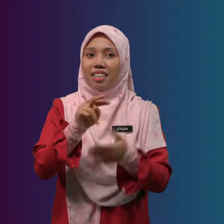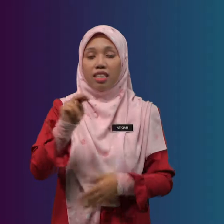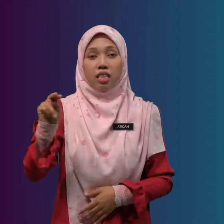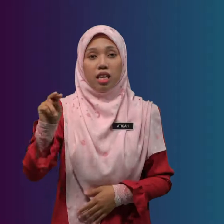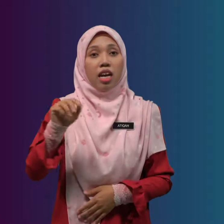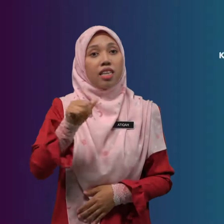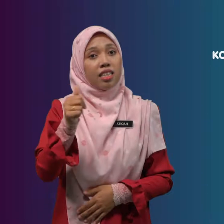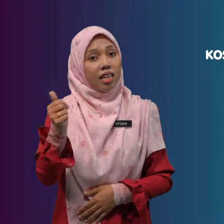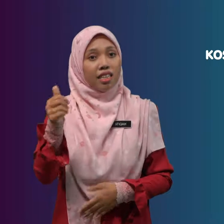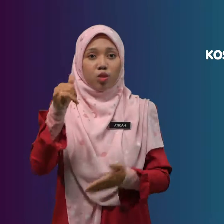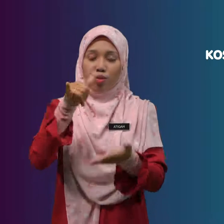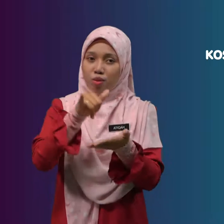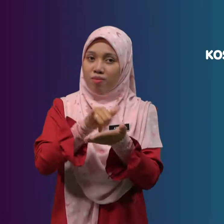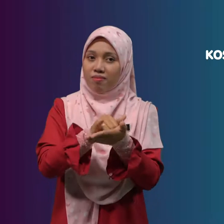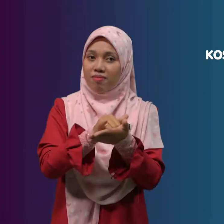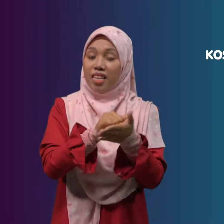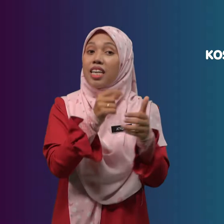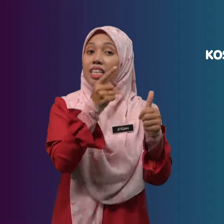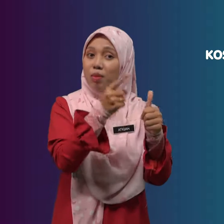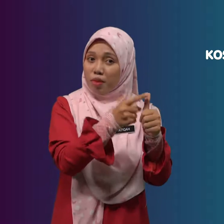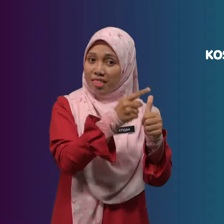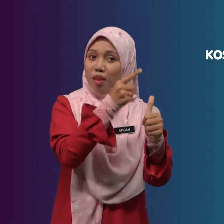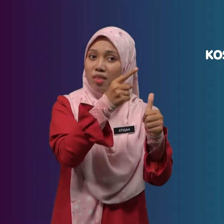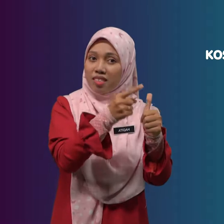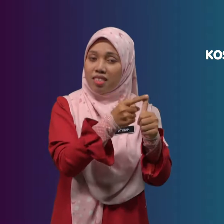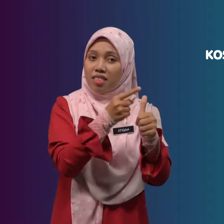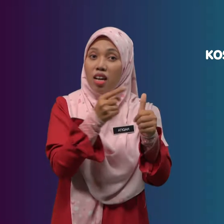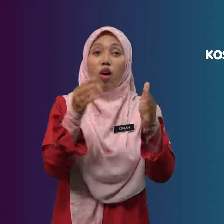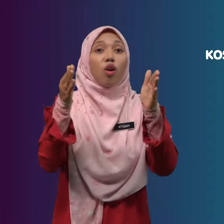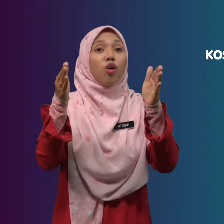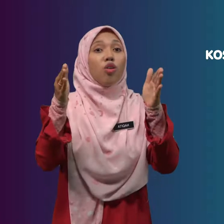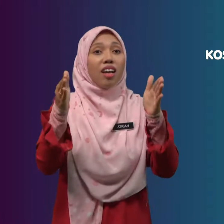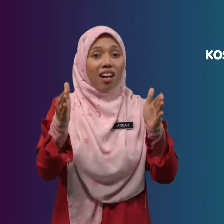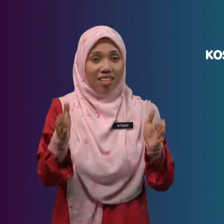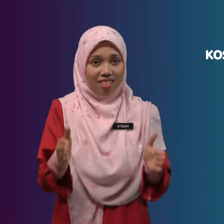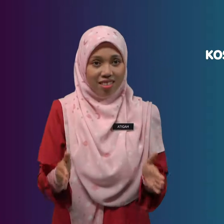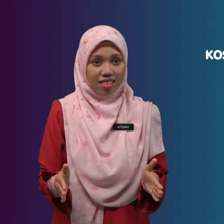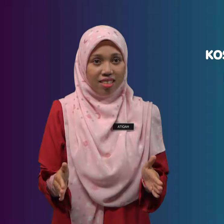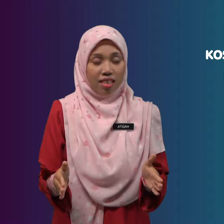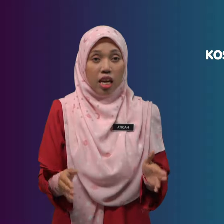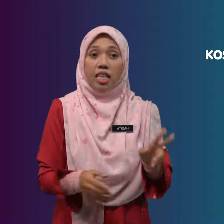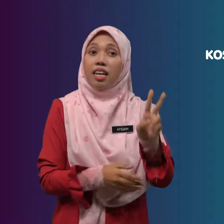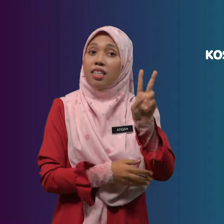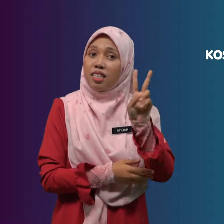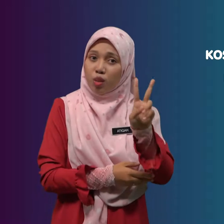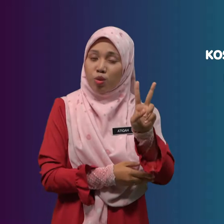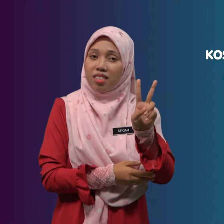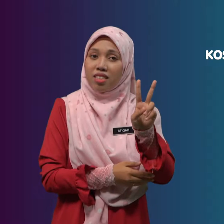Iaitu, yang pertama, orang. Yang kedua,